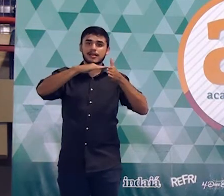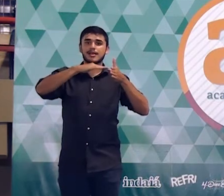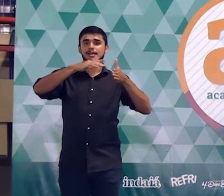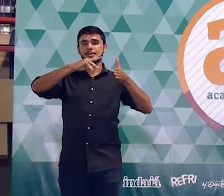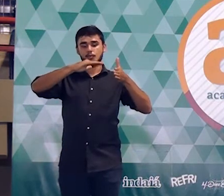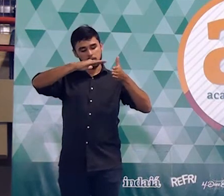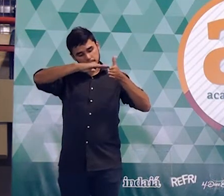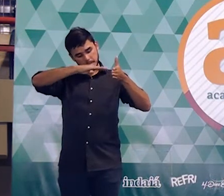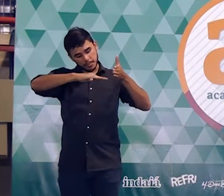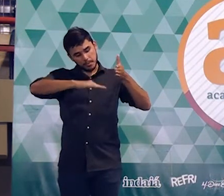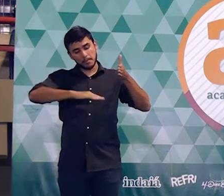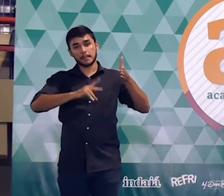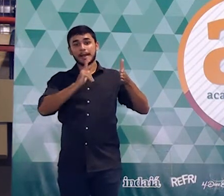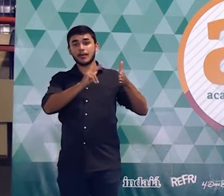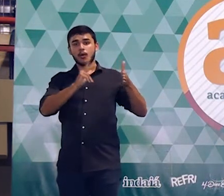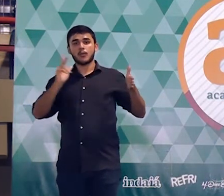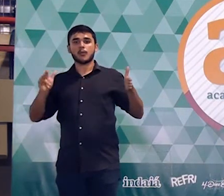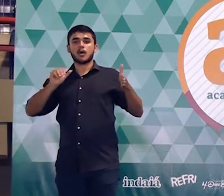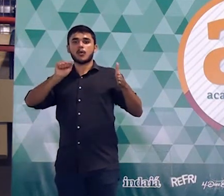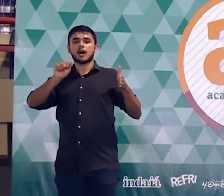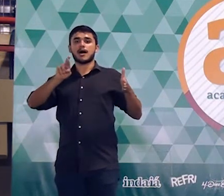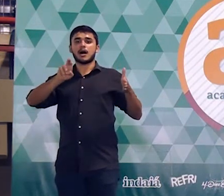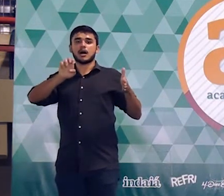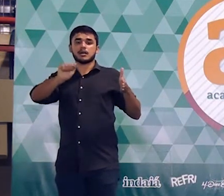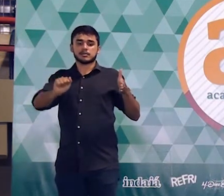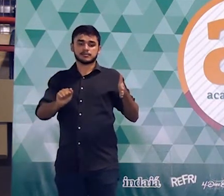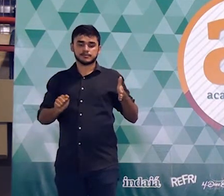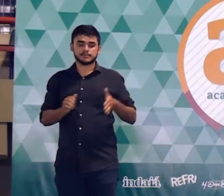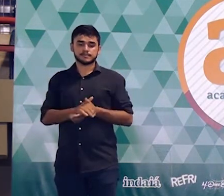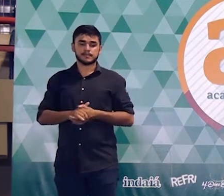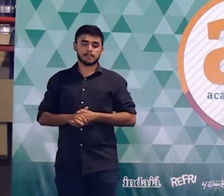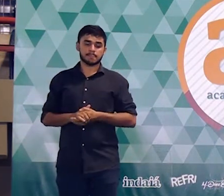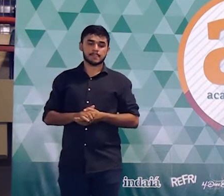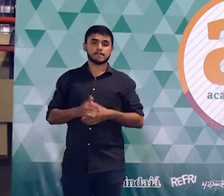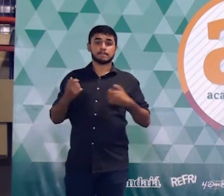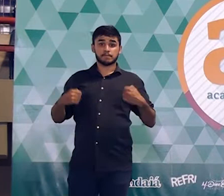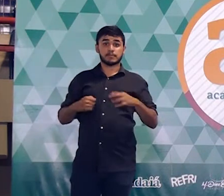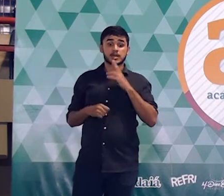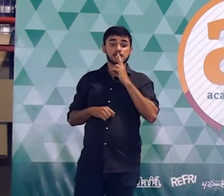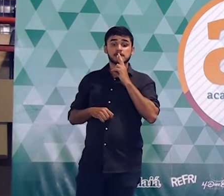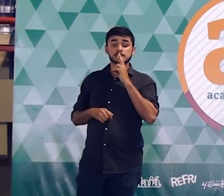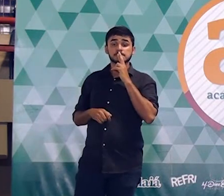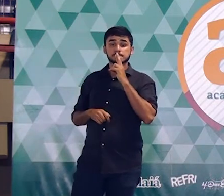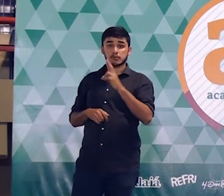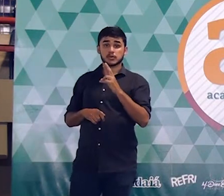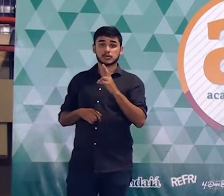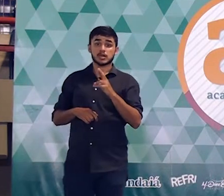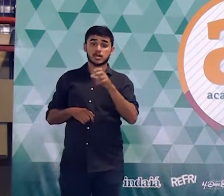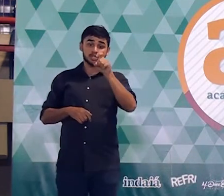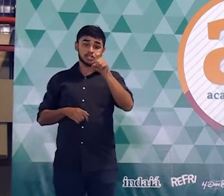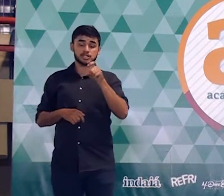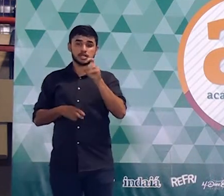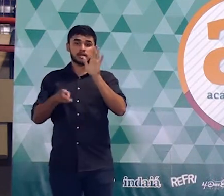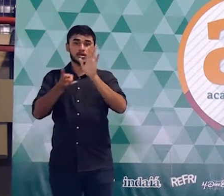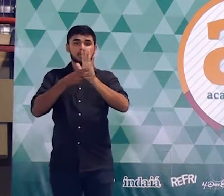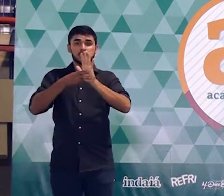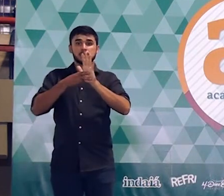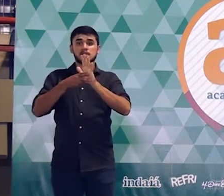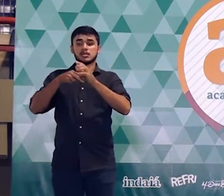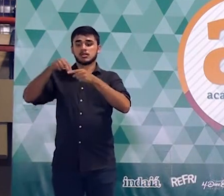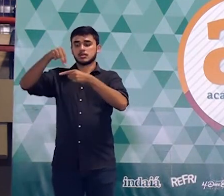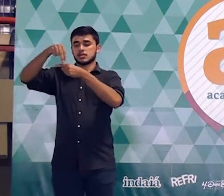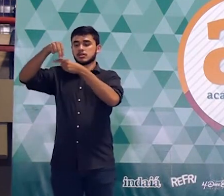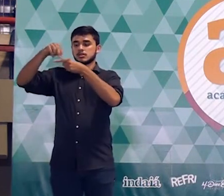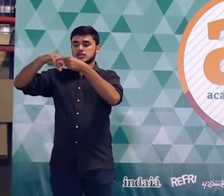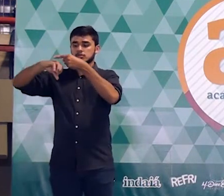necessariamente de uma quantidade bem menor do que a gente precisou no primeiro instante. Então, a resposta da questão é dizer que o X é igual a